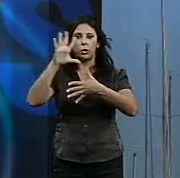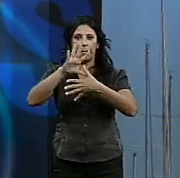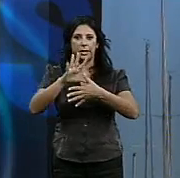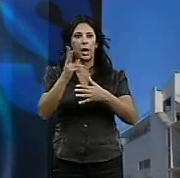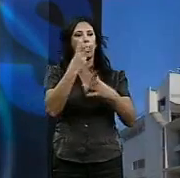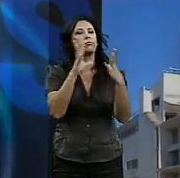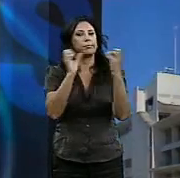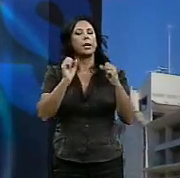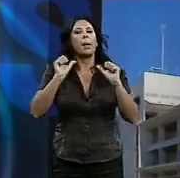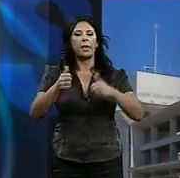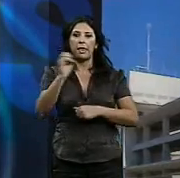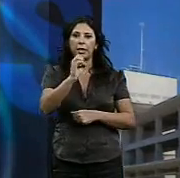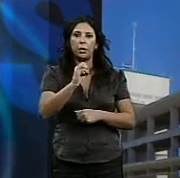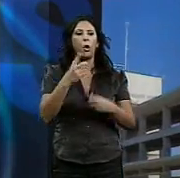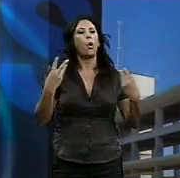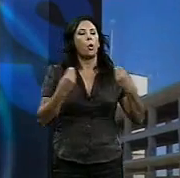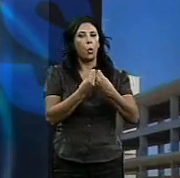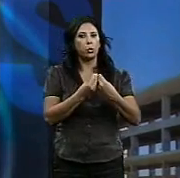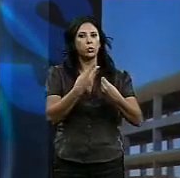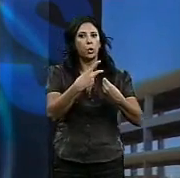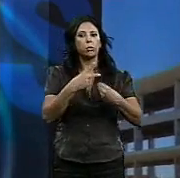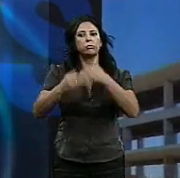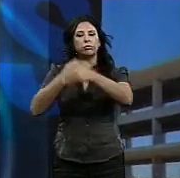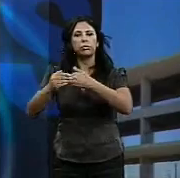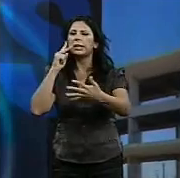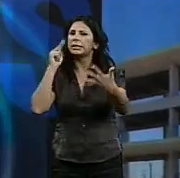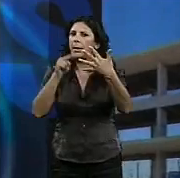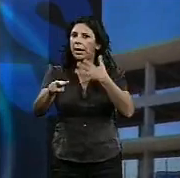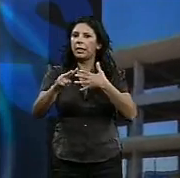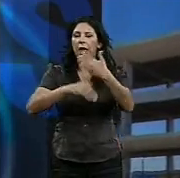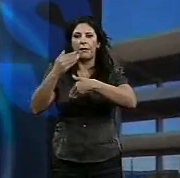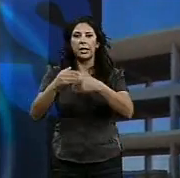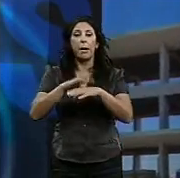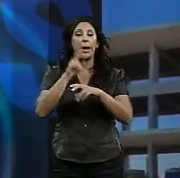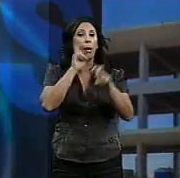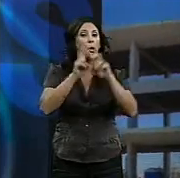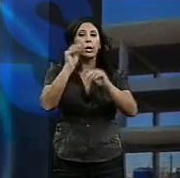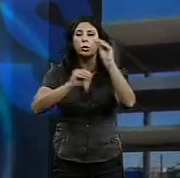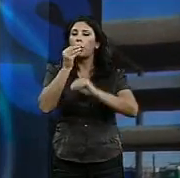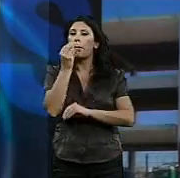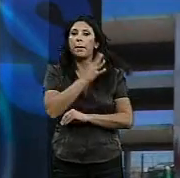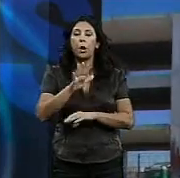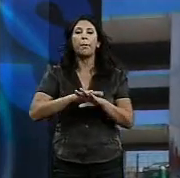el que se avanzará en conjunto y con la máxima transparencia para llegar a la mejor solución de cara a la puesta en valor de este espacio.